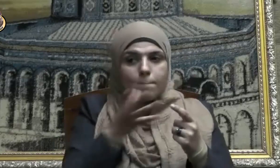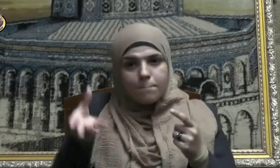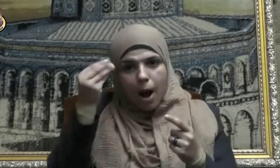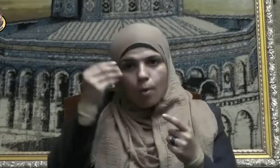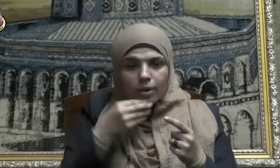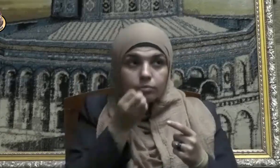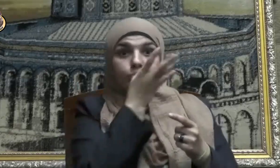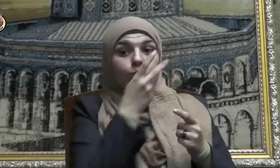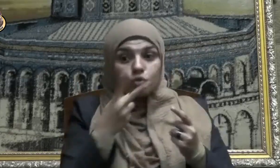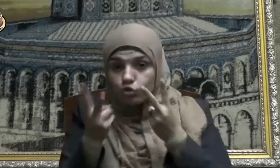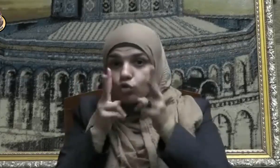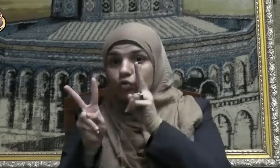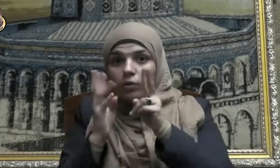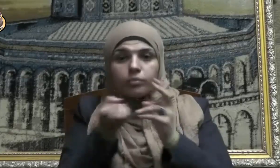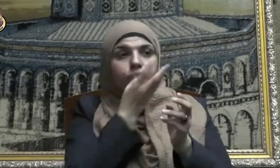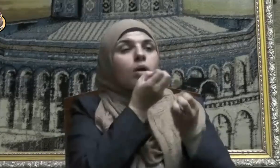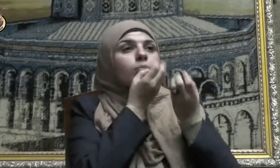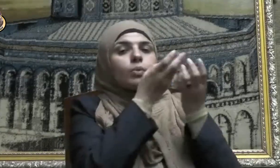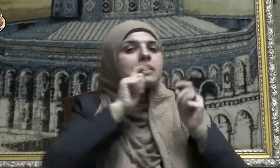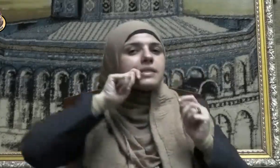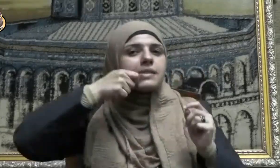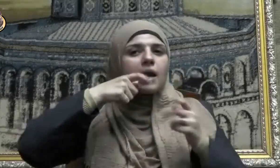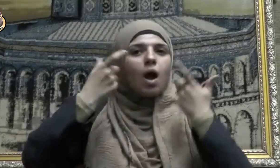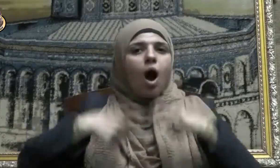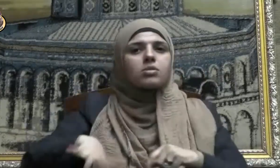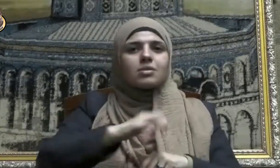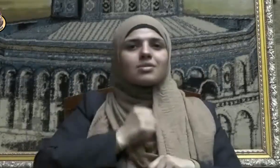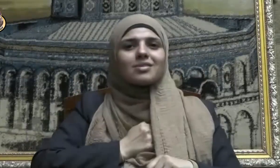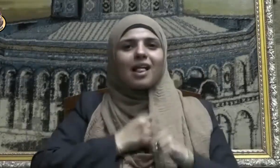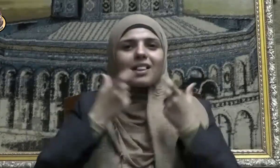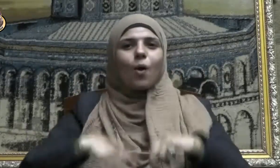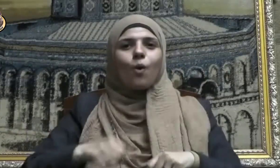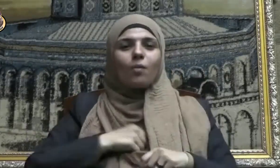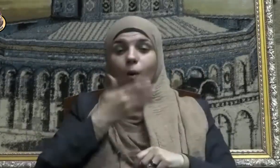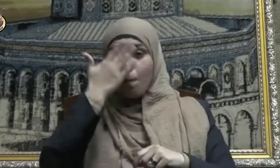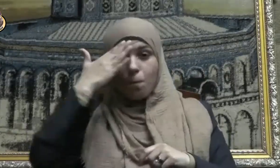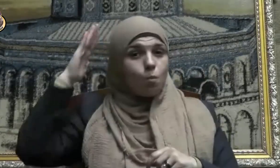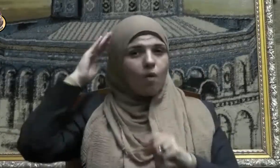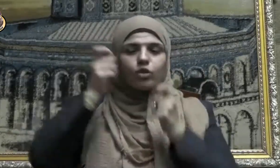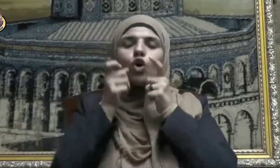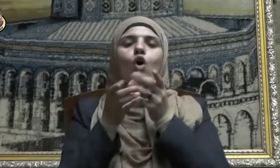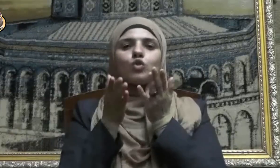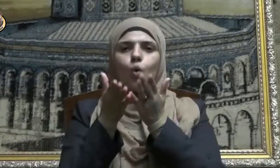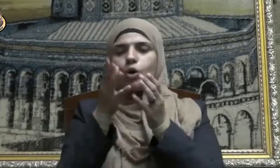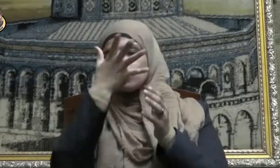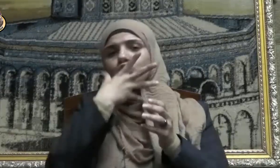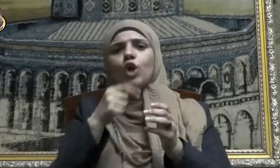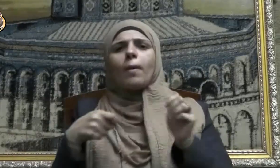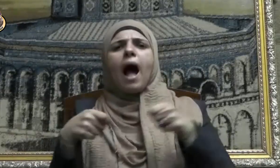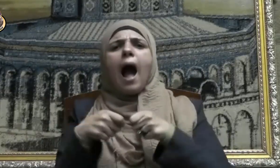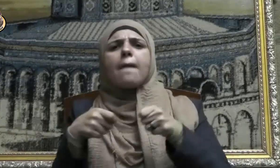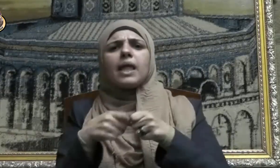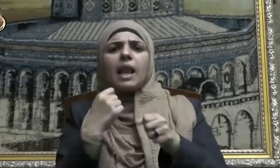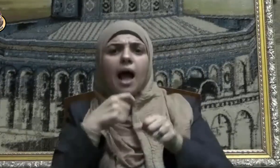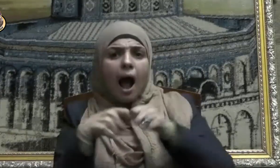والإفصاح عن أسرار الوطن فالمنافق عميل يوالي أعداء